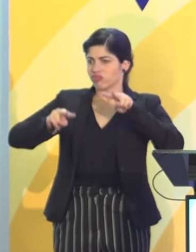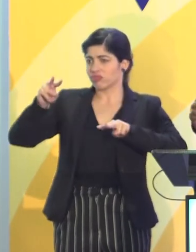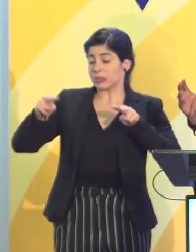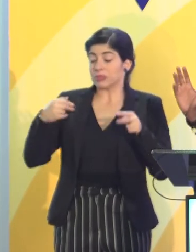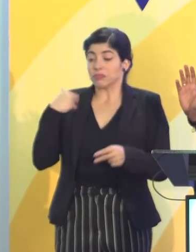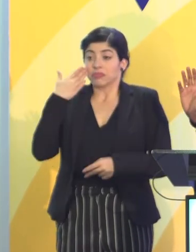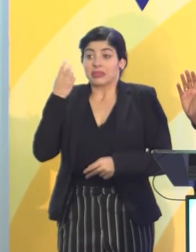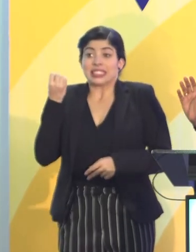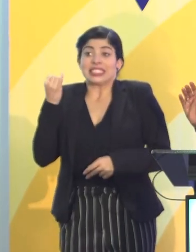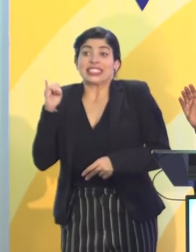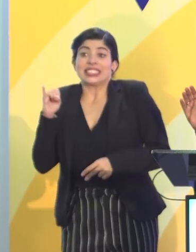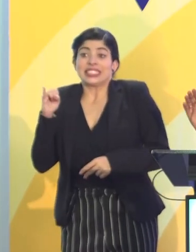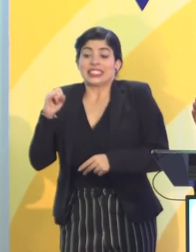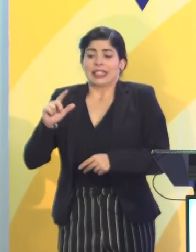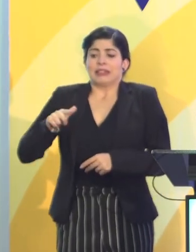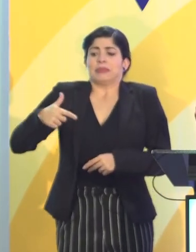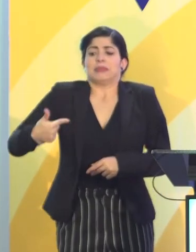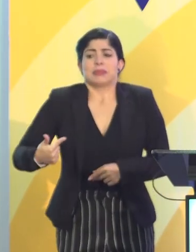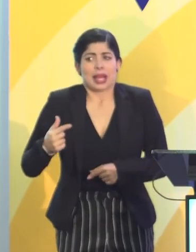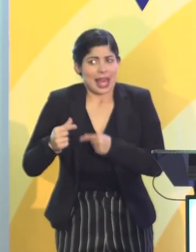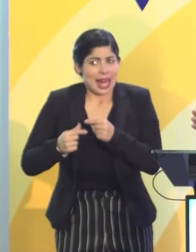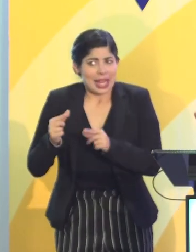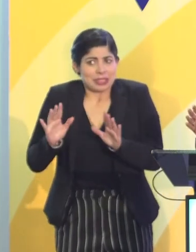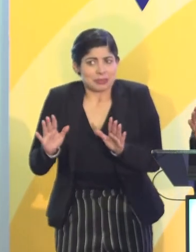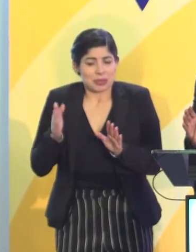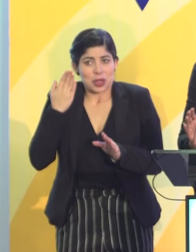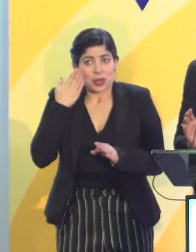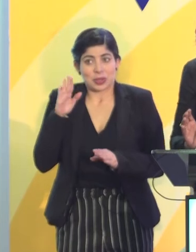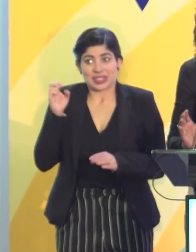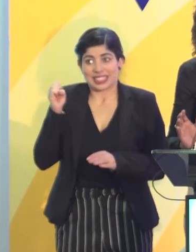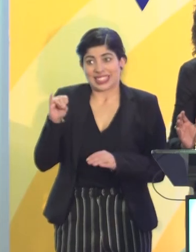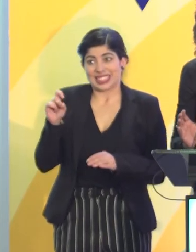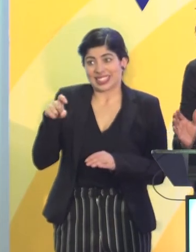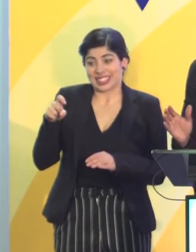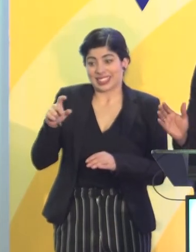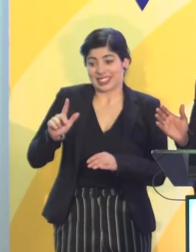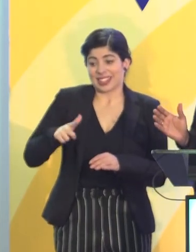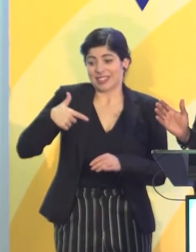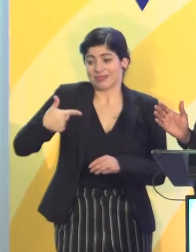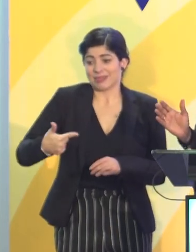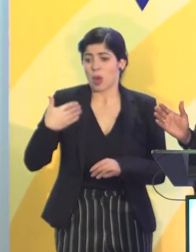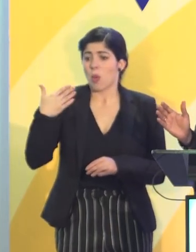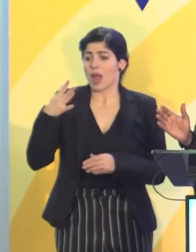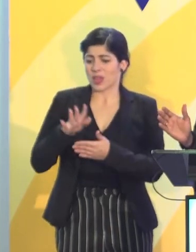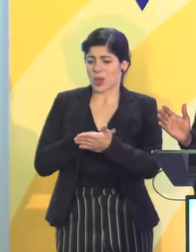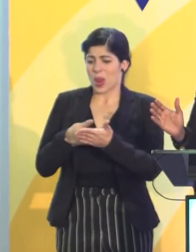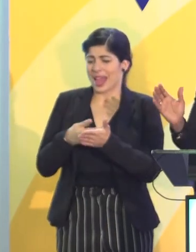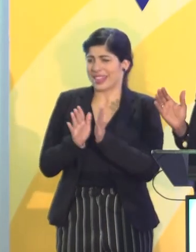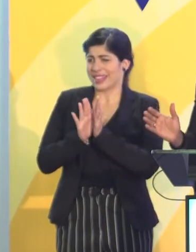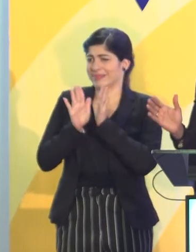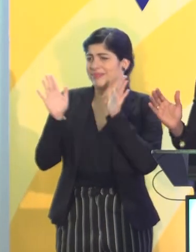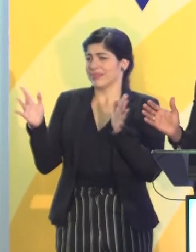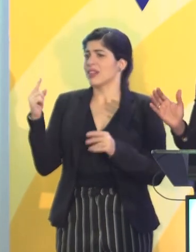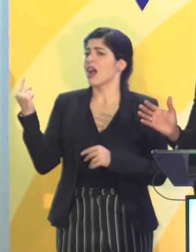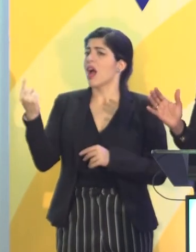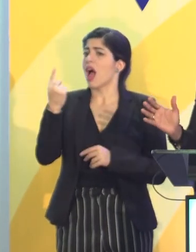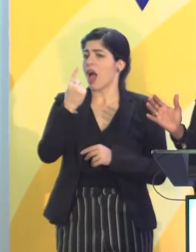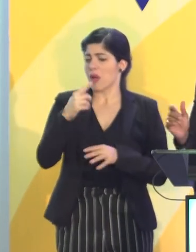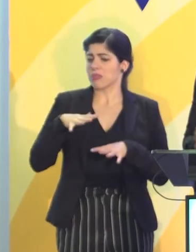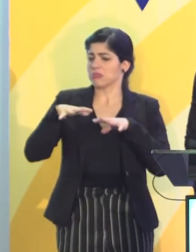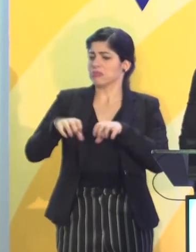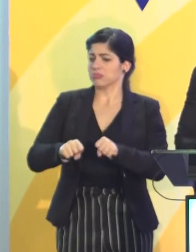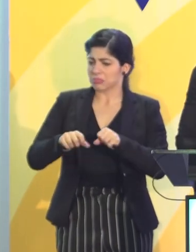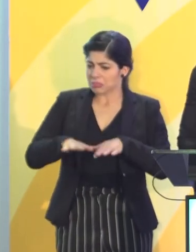Yo no sé si un relevo generacional, porque no sé si se requiere hacer relevos cuando la agenda es tan grande. Cada quien tiene un